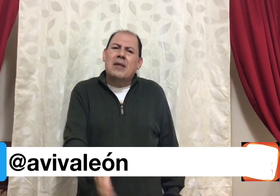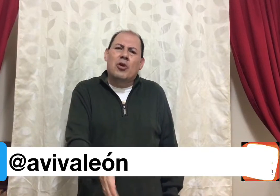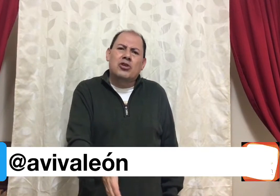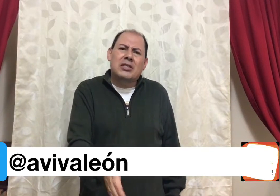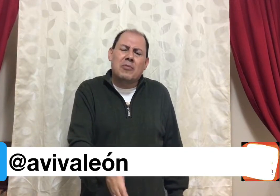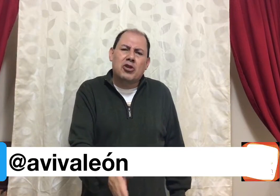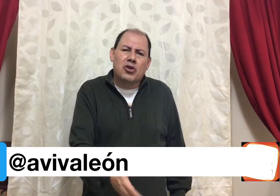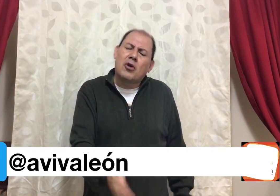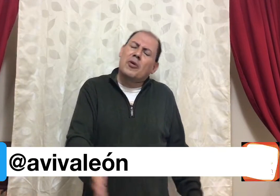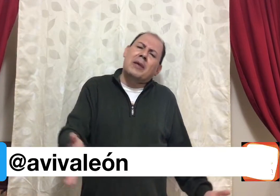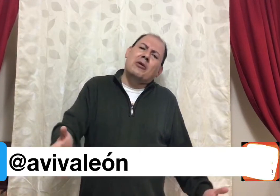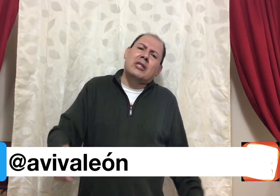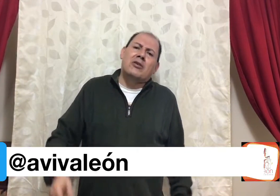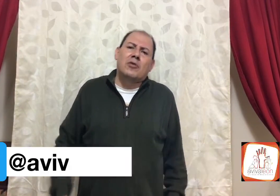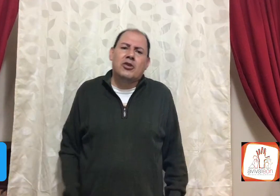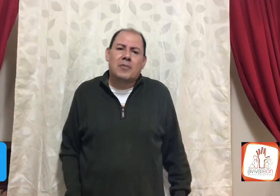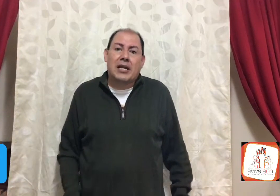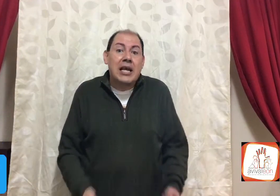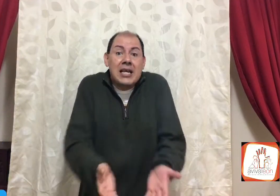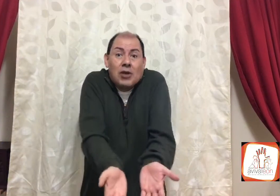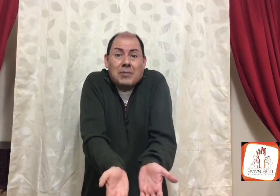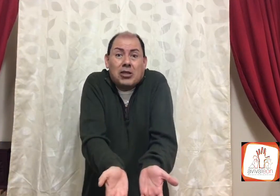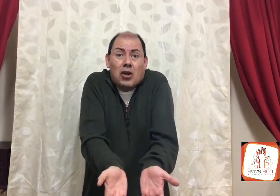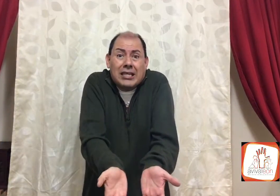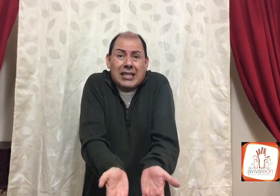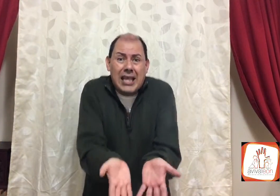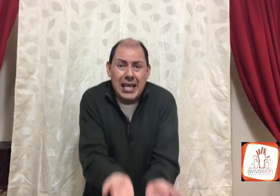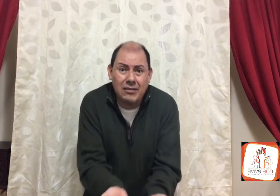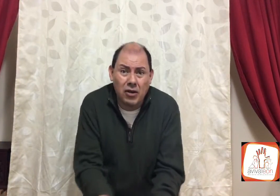el moño, ese moño es rojo, porque me gustan los moños verdes, y no has visto lo que está adentro,